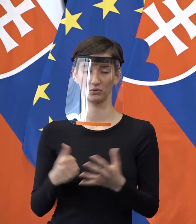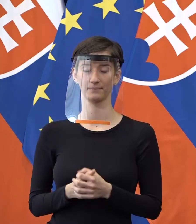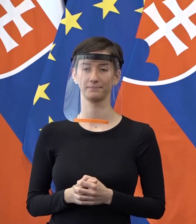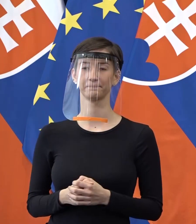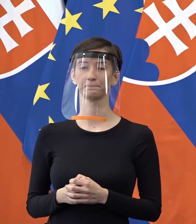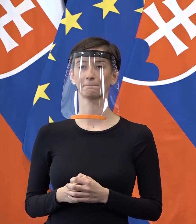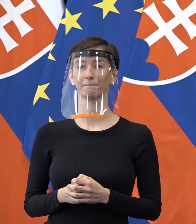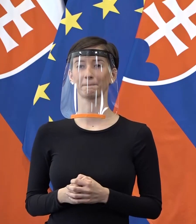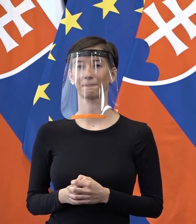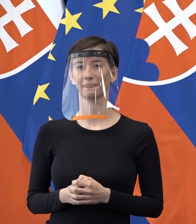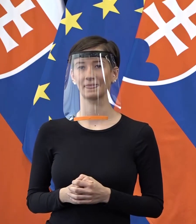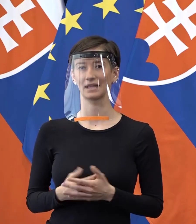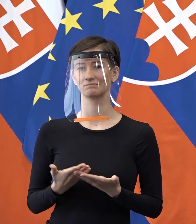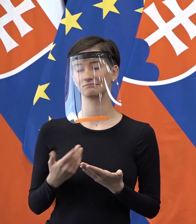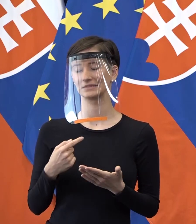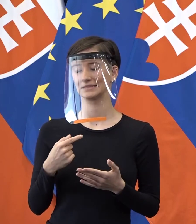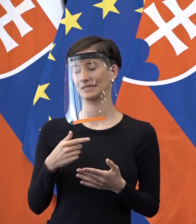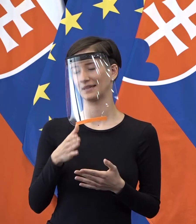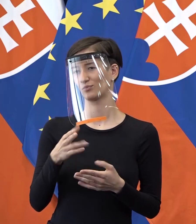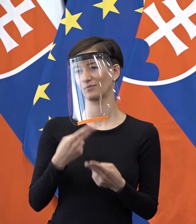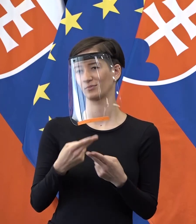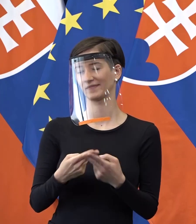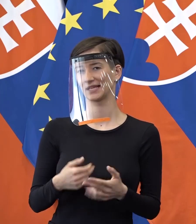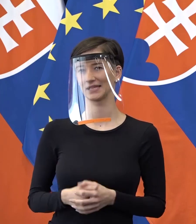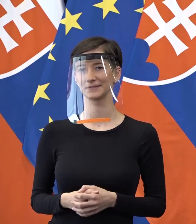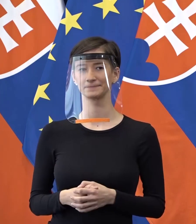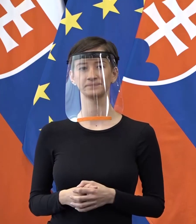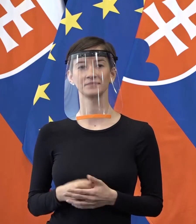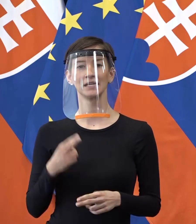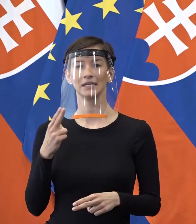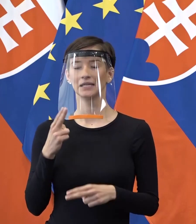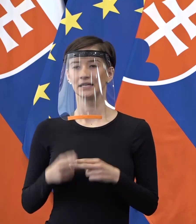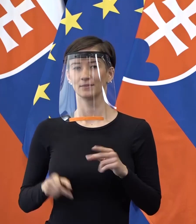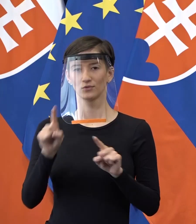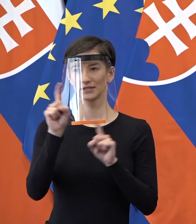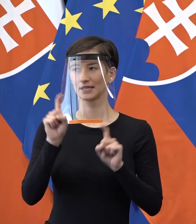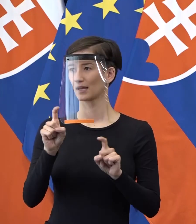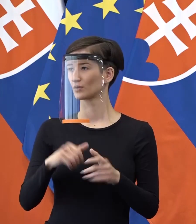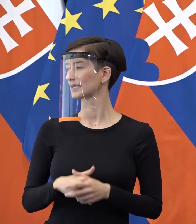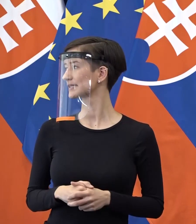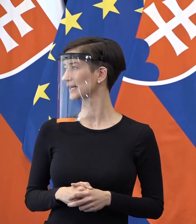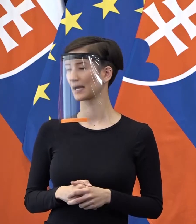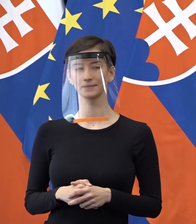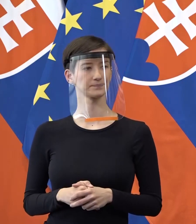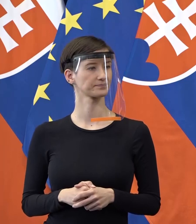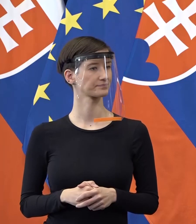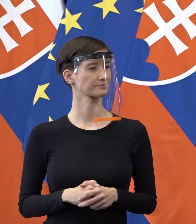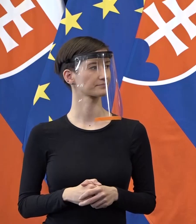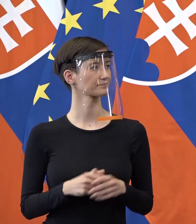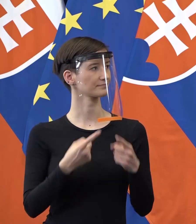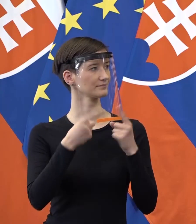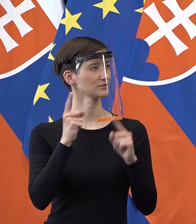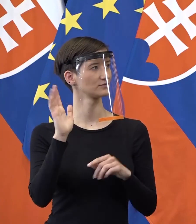Radšej, neviem, čo sa to hovorí. comment? Dobre, takže posledná otázka. Teraz naozaj som dostala pokyn slovenský rozhlas.